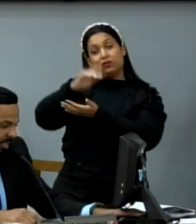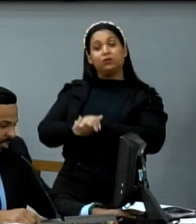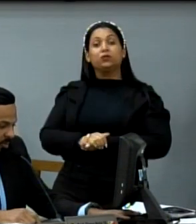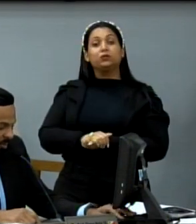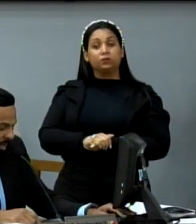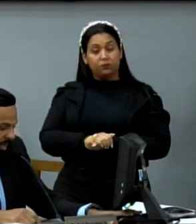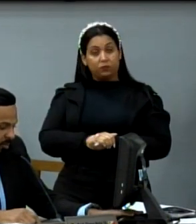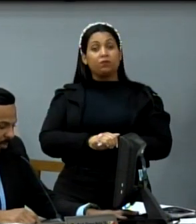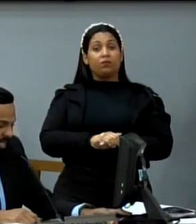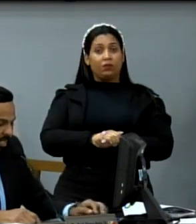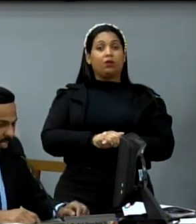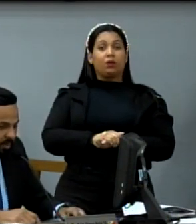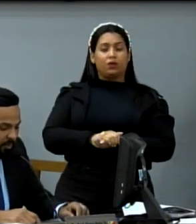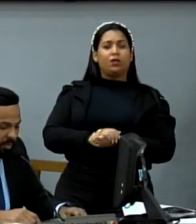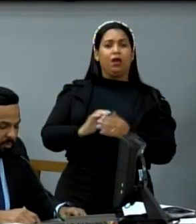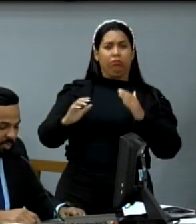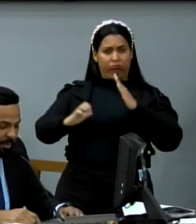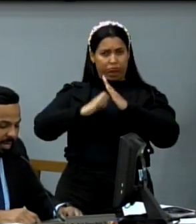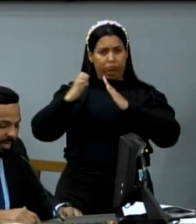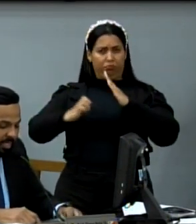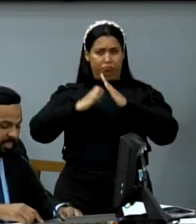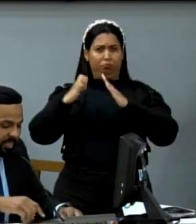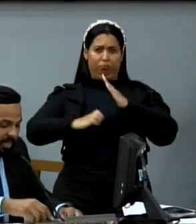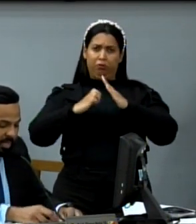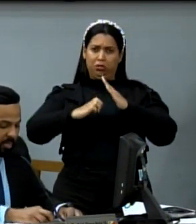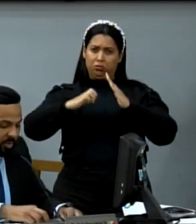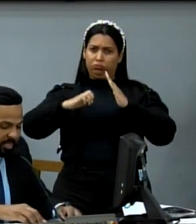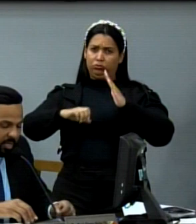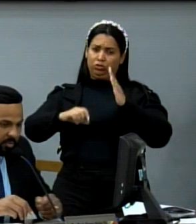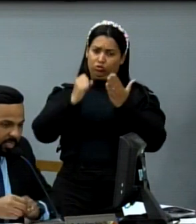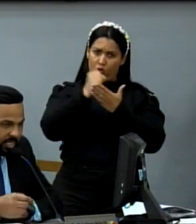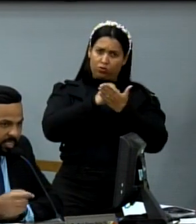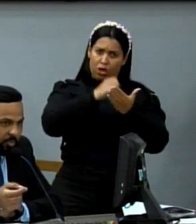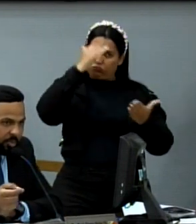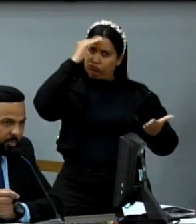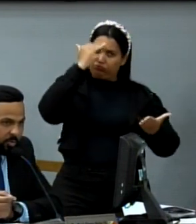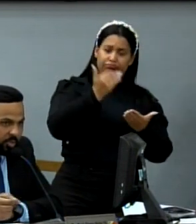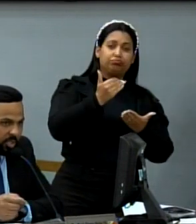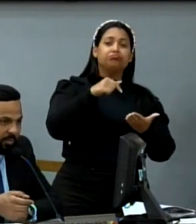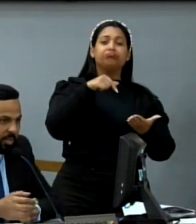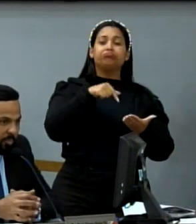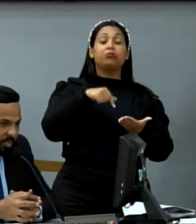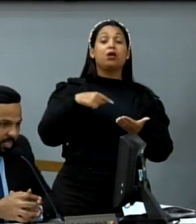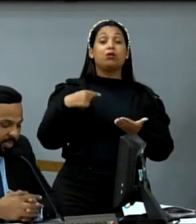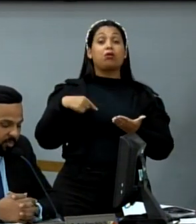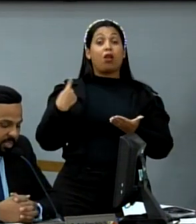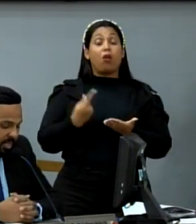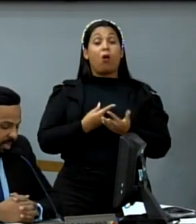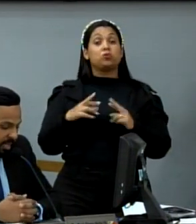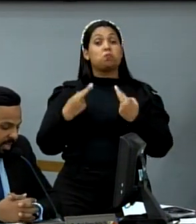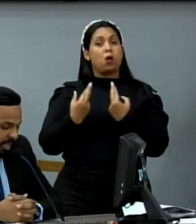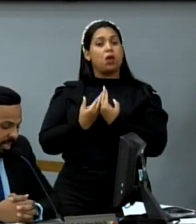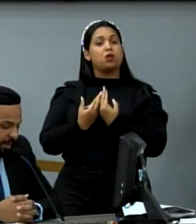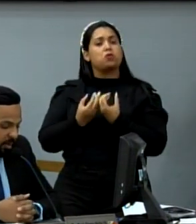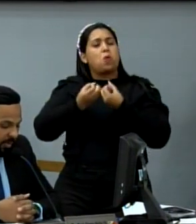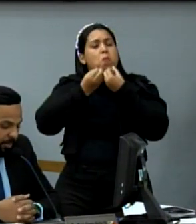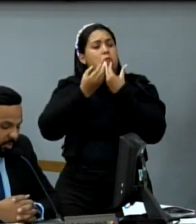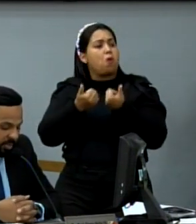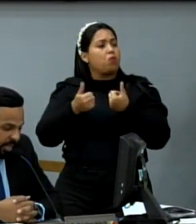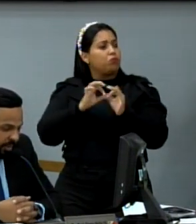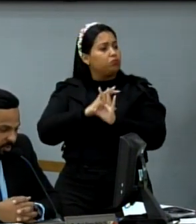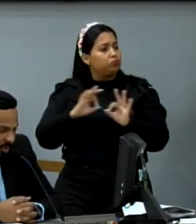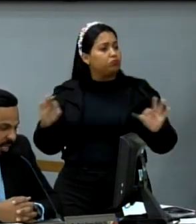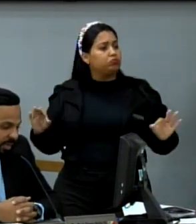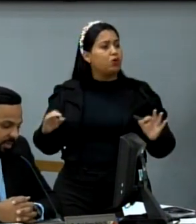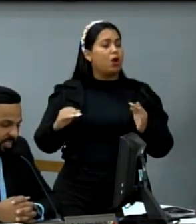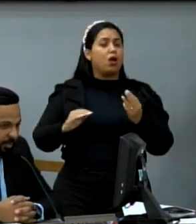cumpra esse contrato com maestria, conforme os demais, e que nós tenhamos uma sessão muito produtiva, e que possamos aprovar